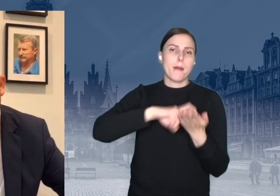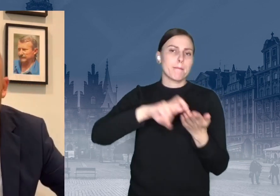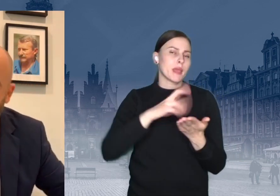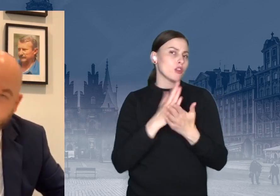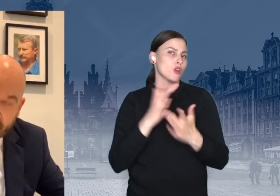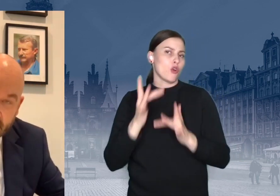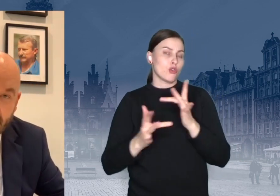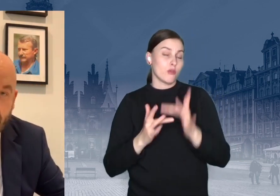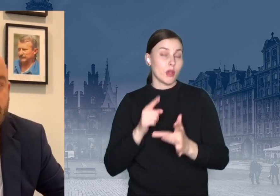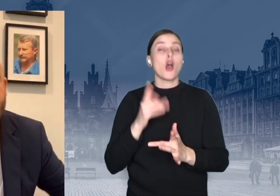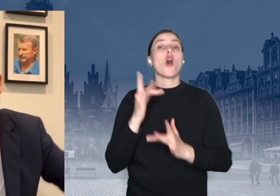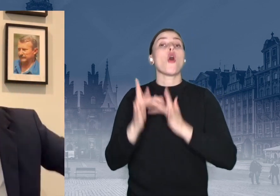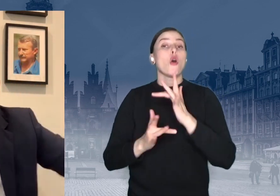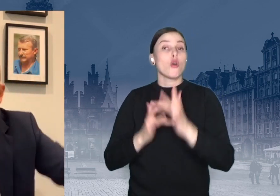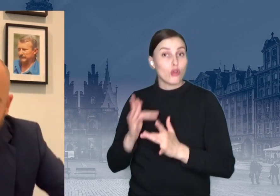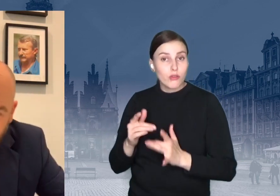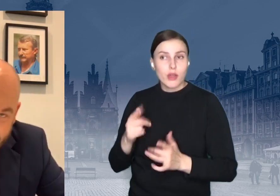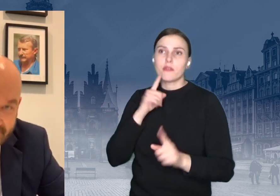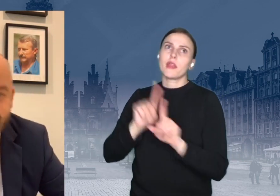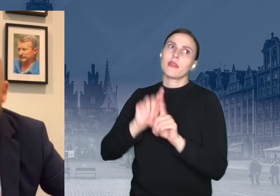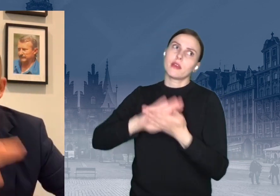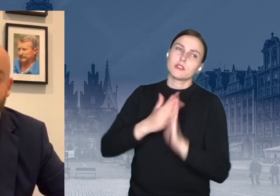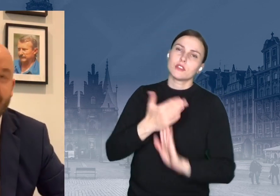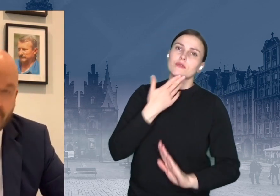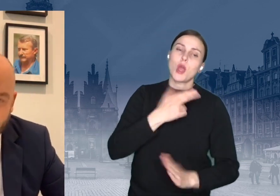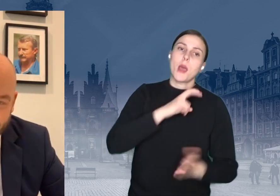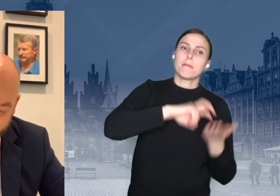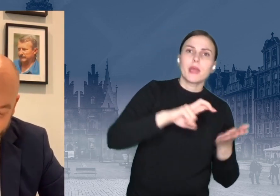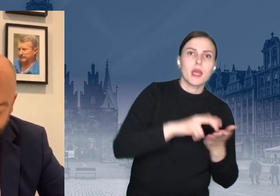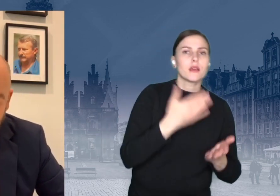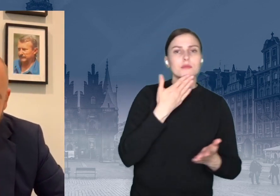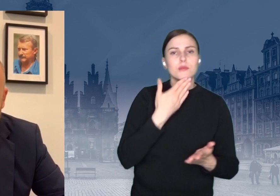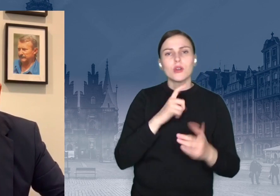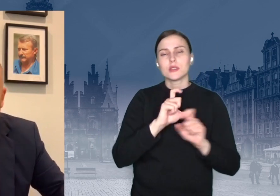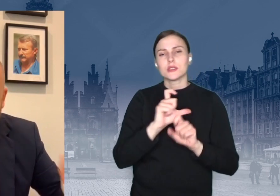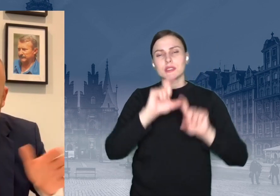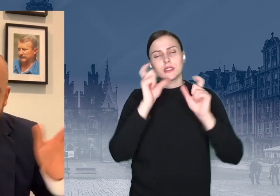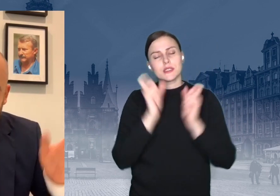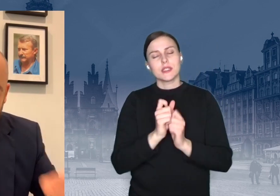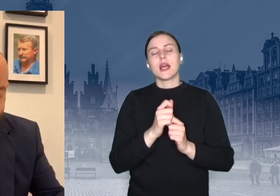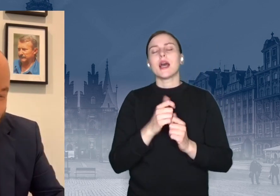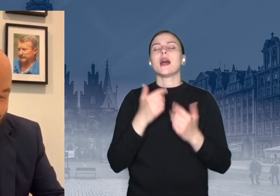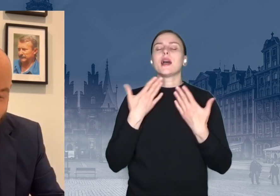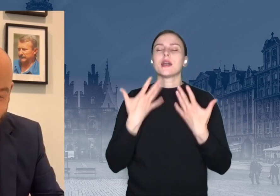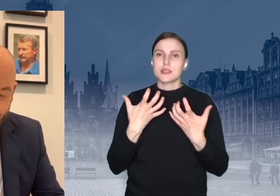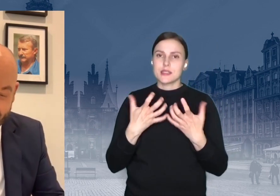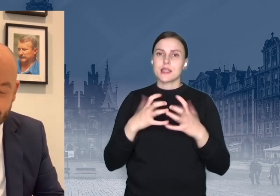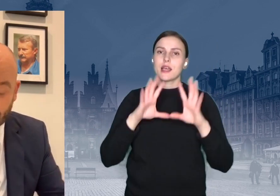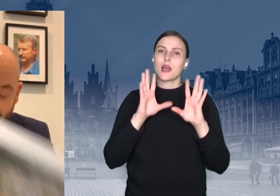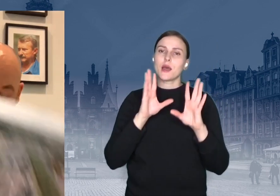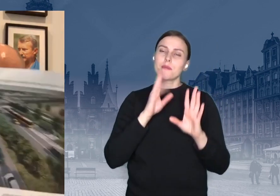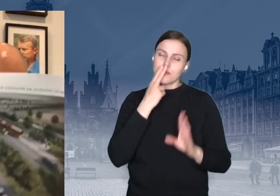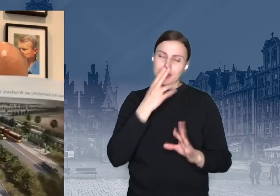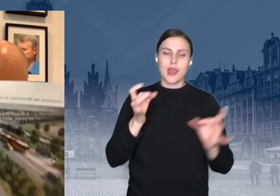inny rowerzyści mówią, że się o nich nie dba, a piesi mówią, że się o nich nie dba, o nich kogo się nie dba. Słuchajcie, ta gra interesów jest naprawdę niezwykła.